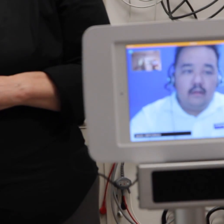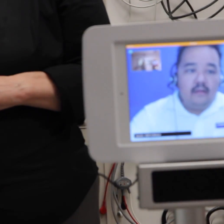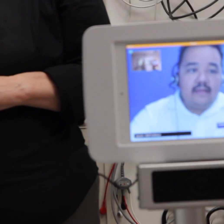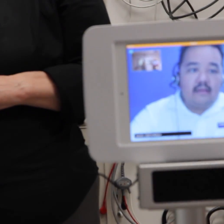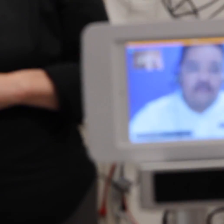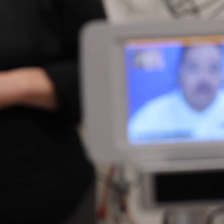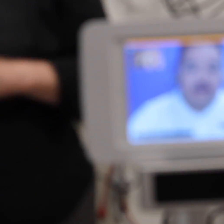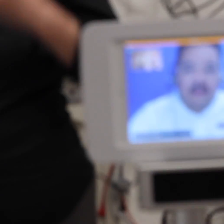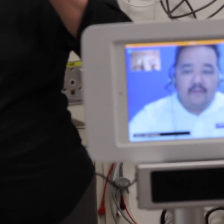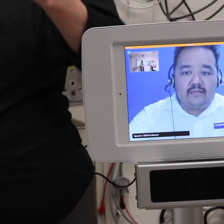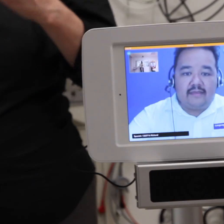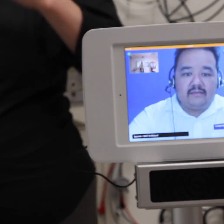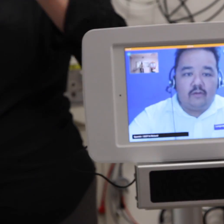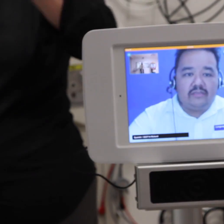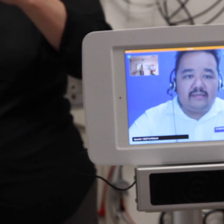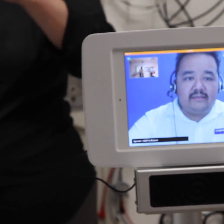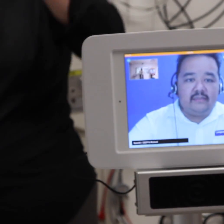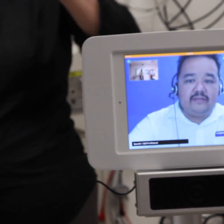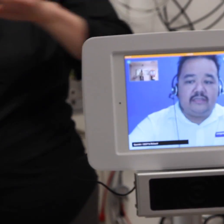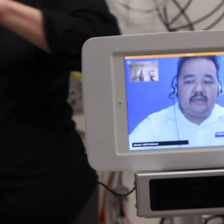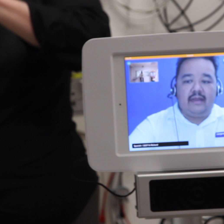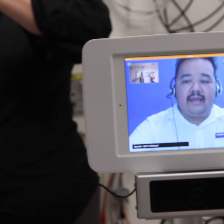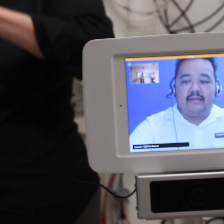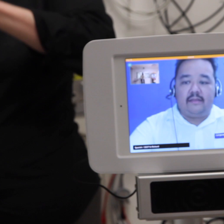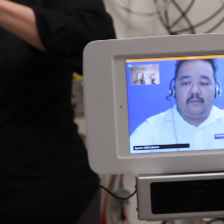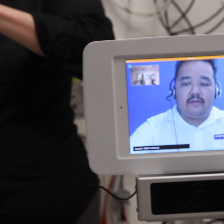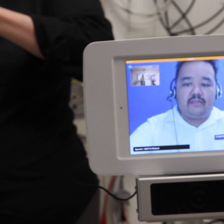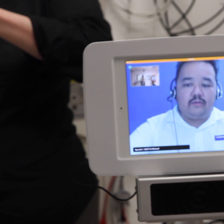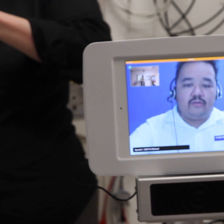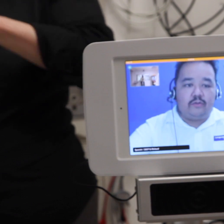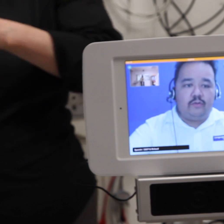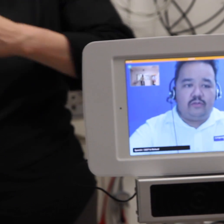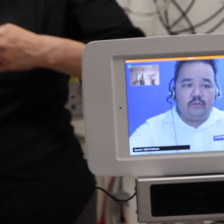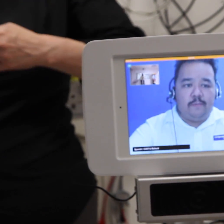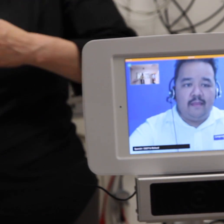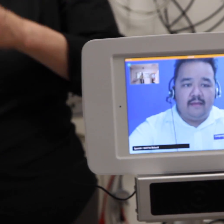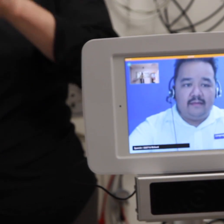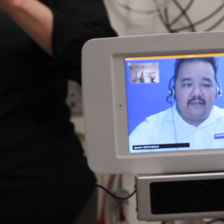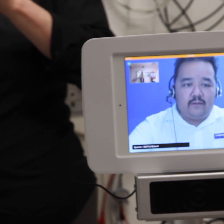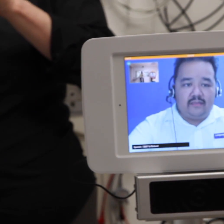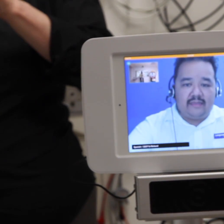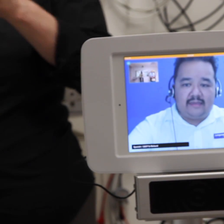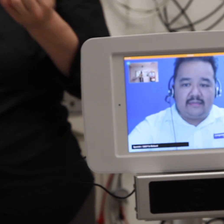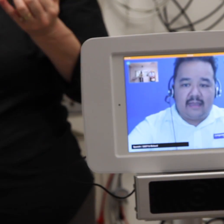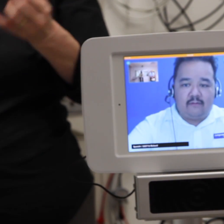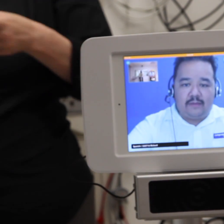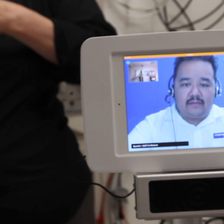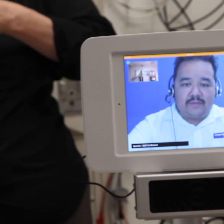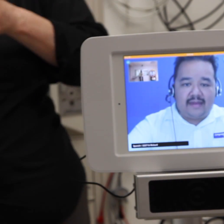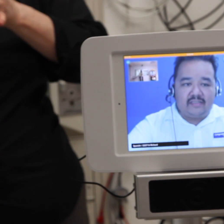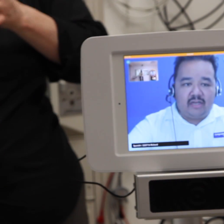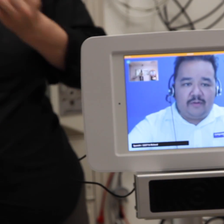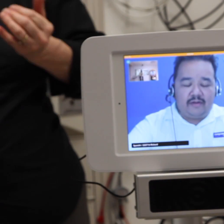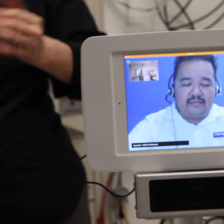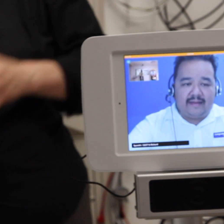Thank you for calling Language Like Solutions. This is Richard, ID number 222716. I will be your Spanish interpreter today.